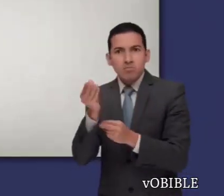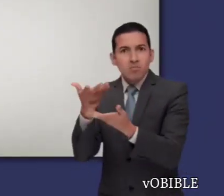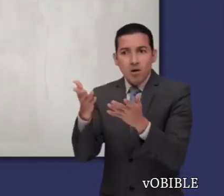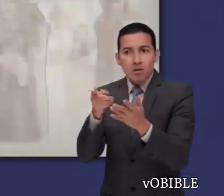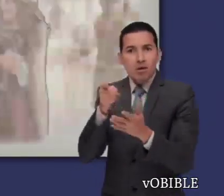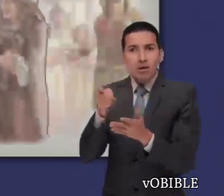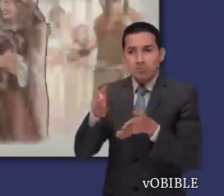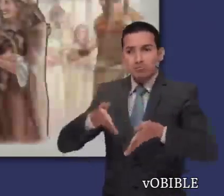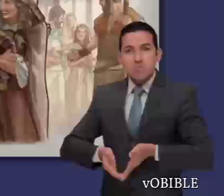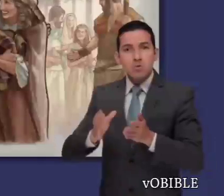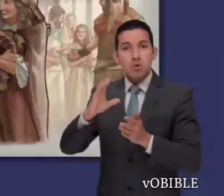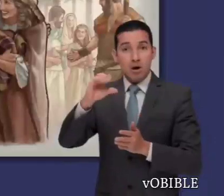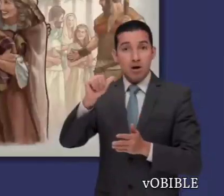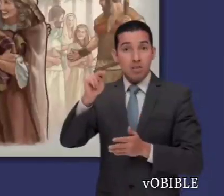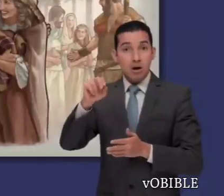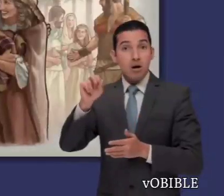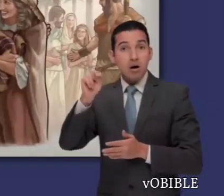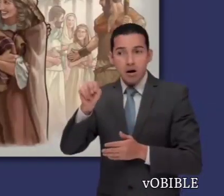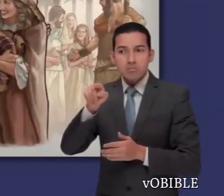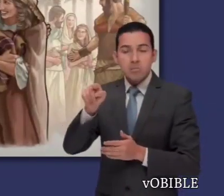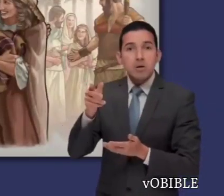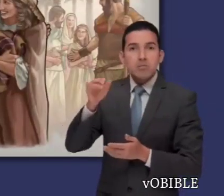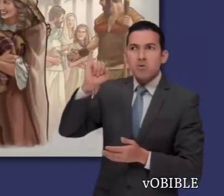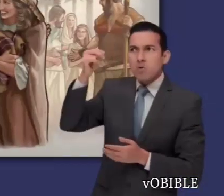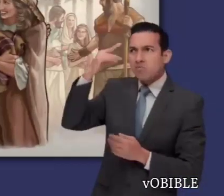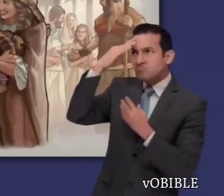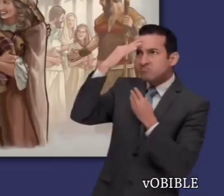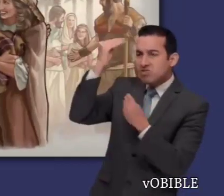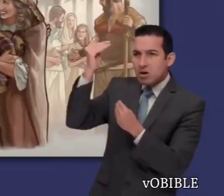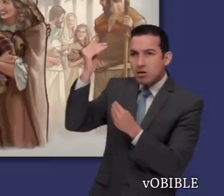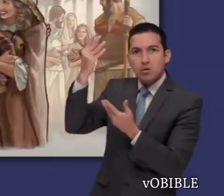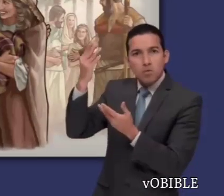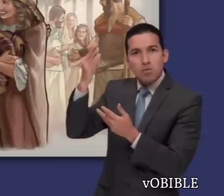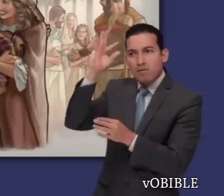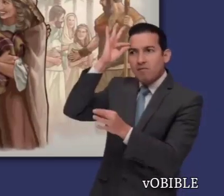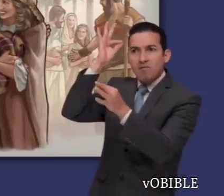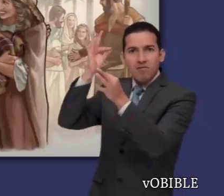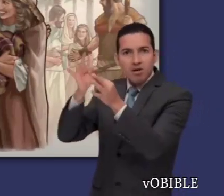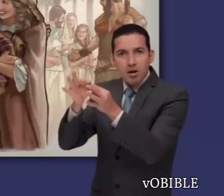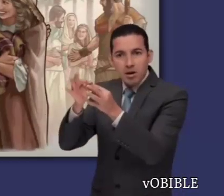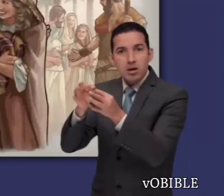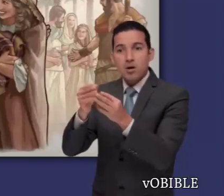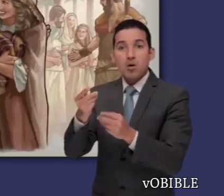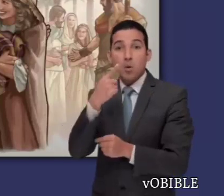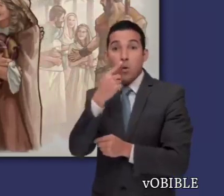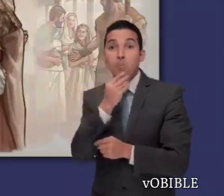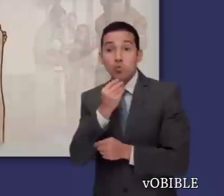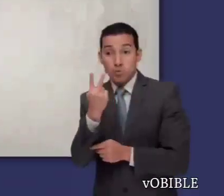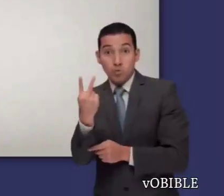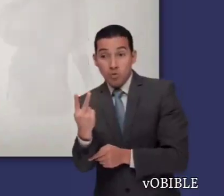Aunque Rahab era cananea, se salvó porque obedeció a los espías, fue valiente y tuvo fe en Jehová.